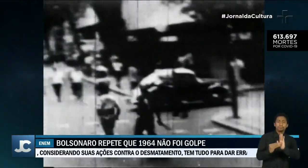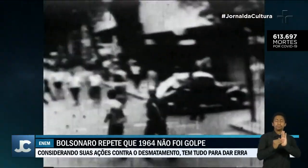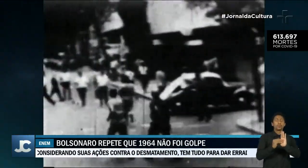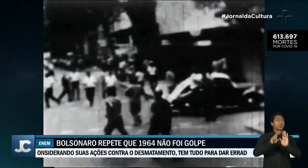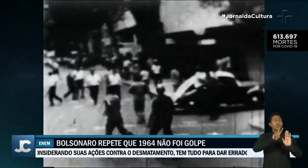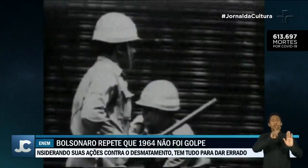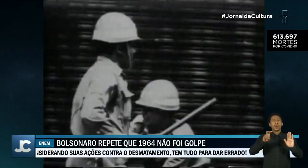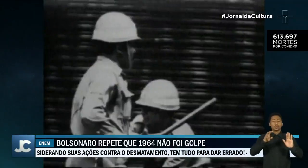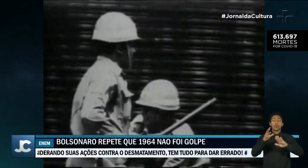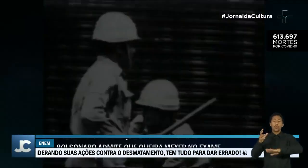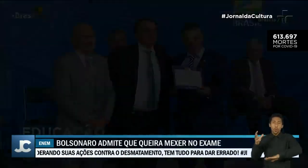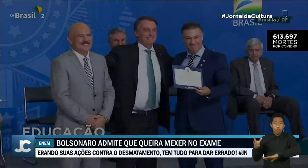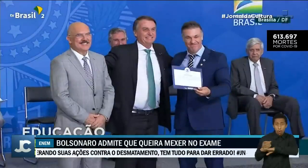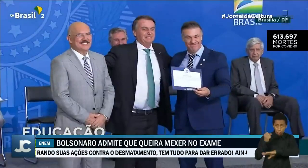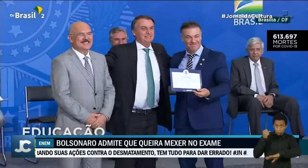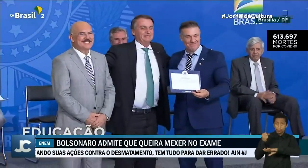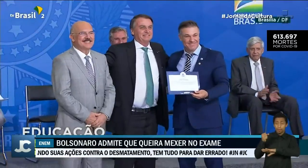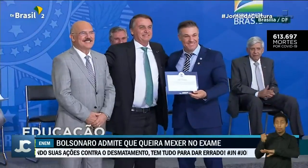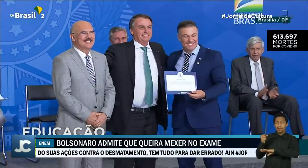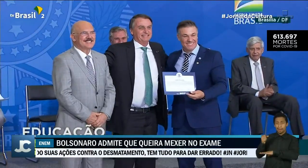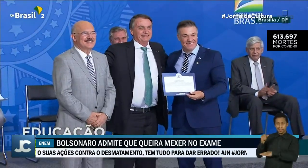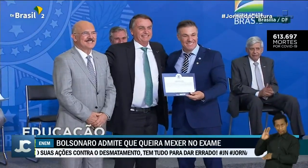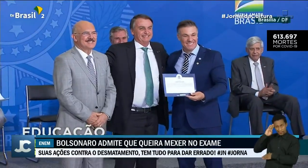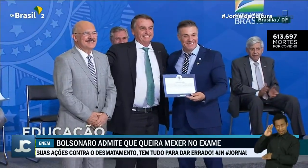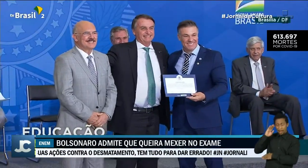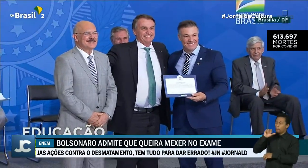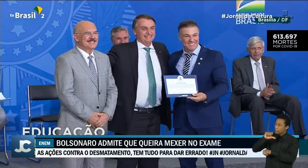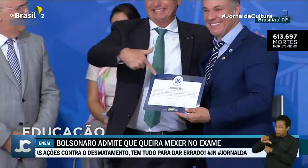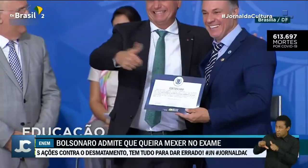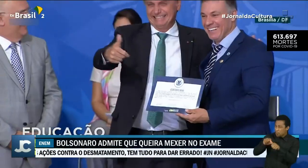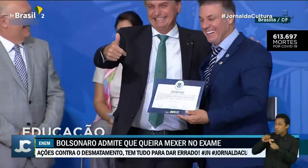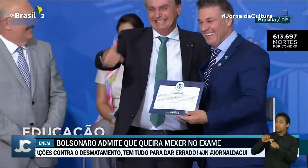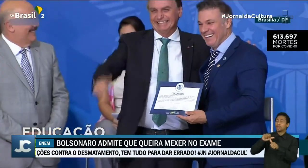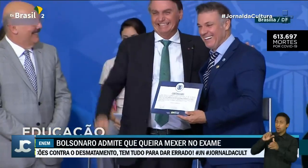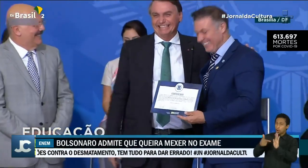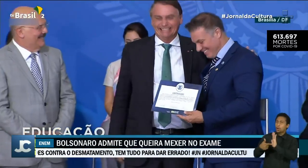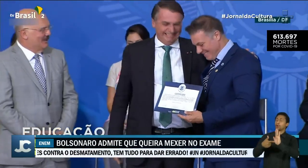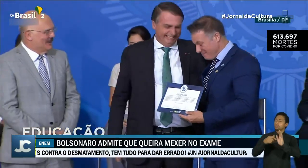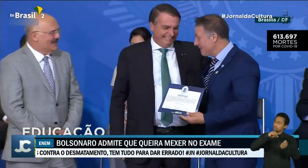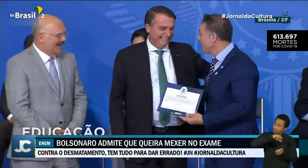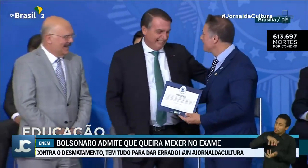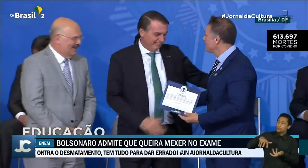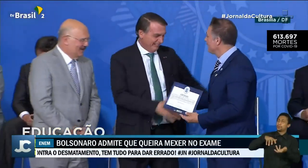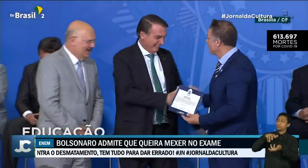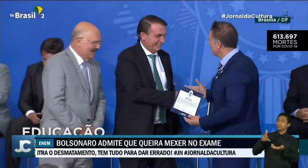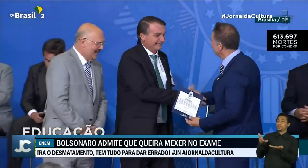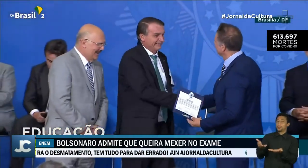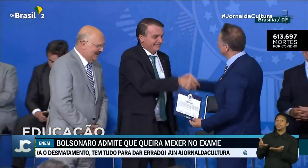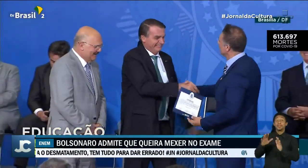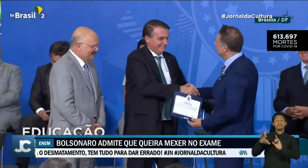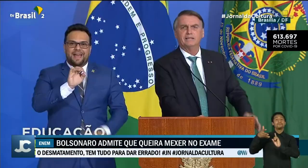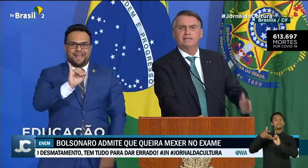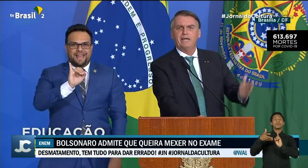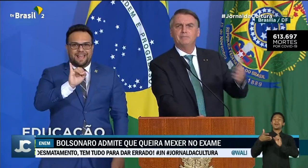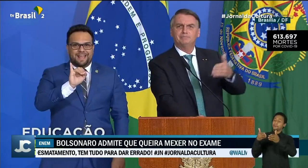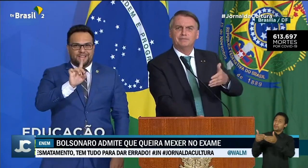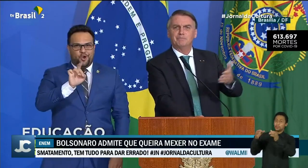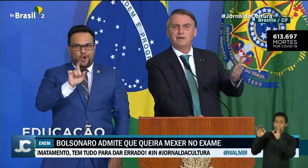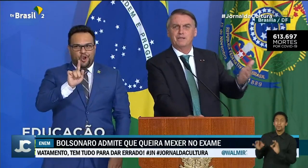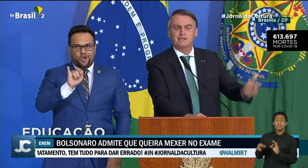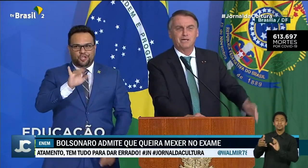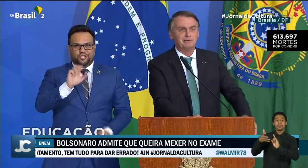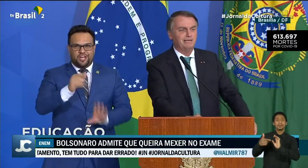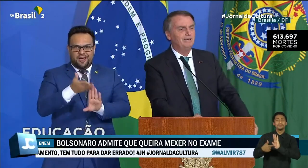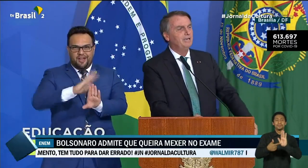64 como revolução. Na cerimônia em Brasília ontem, Bolsonaro insinuou que o pedido, de fato, ocorreu. Até